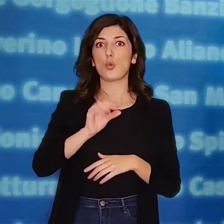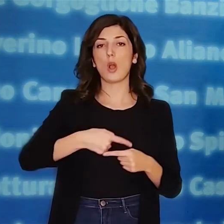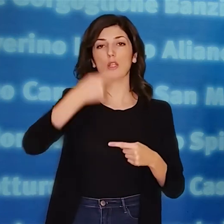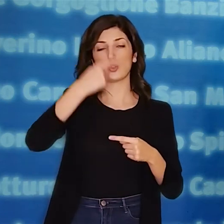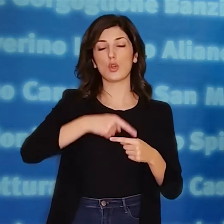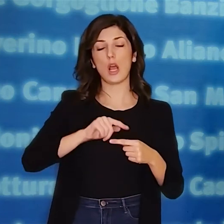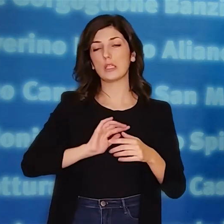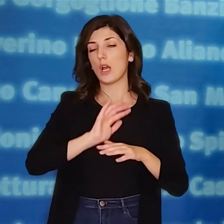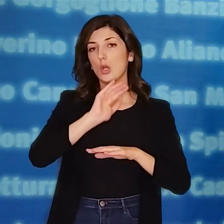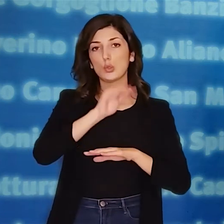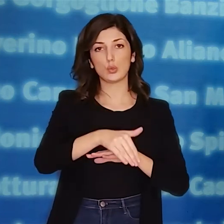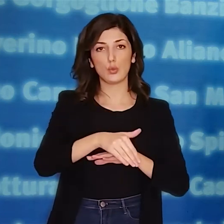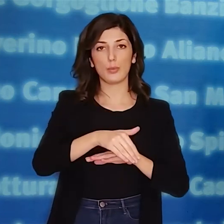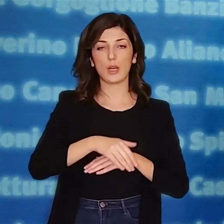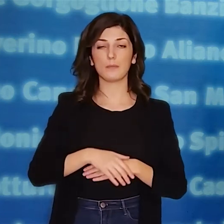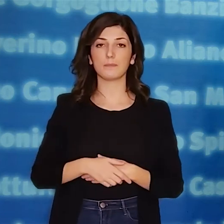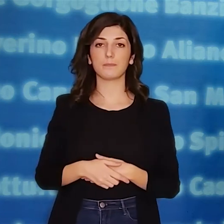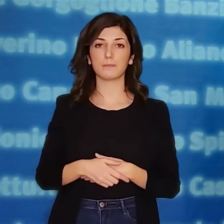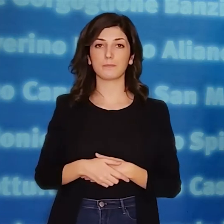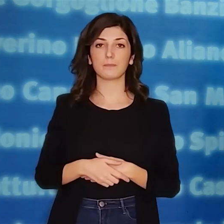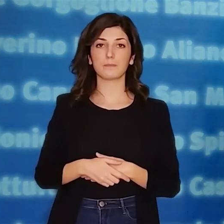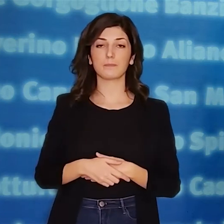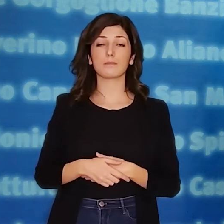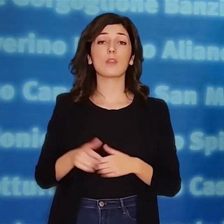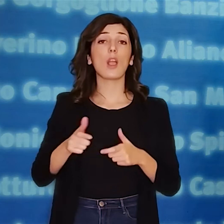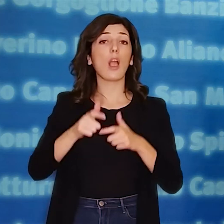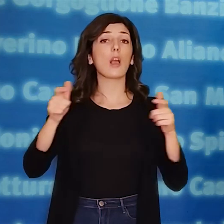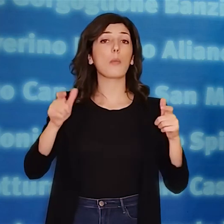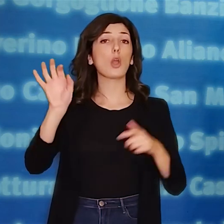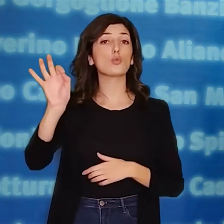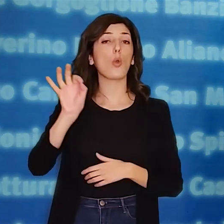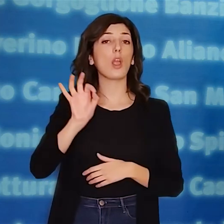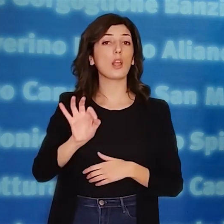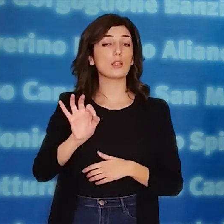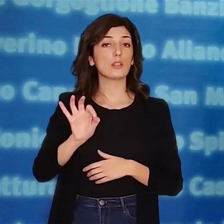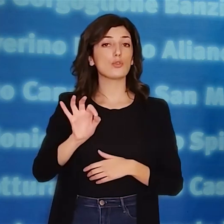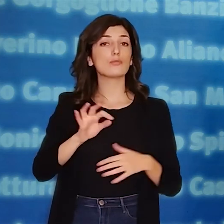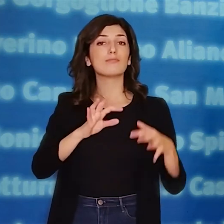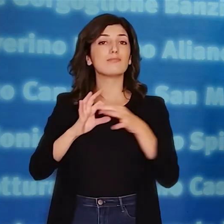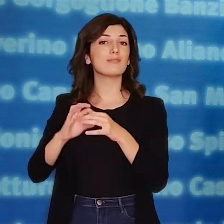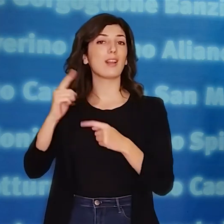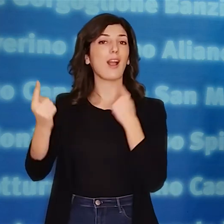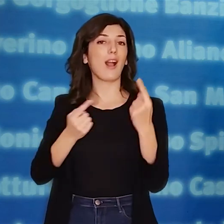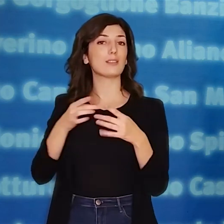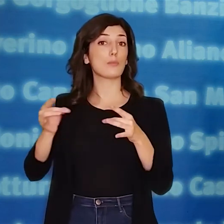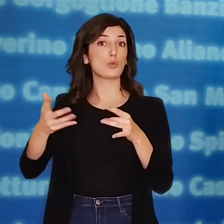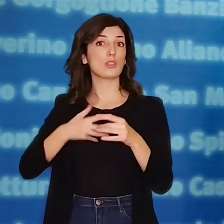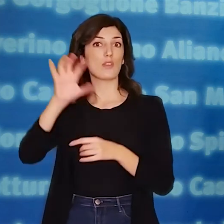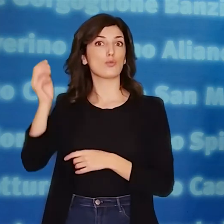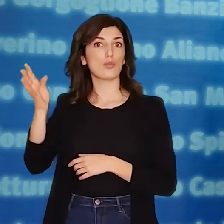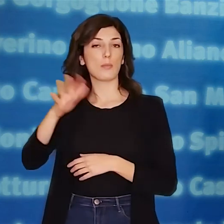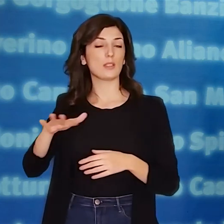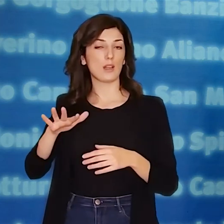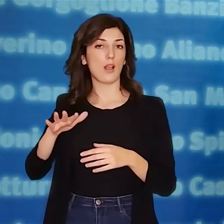sopra dei 150 giornalieri con un incremento degli indici correlati all'aumento dei